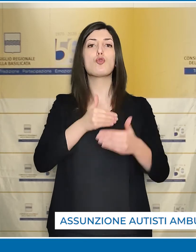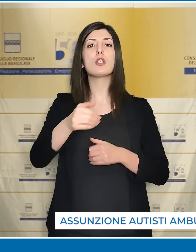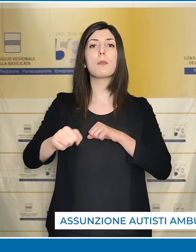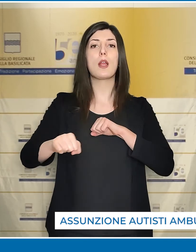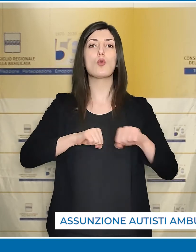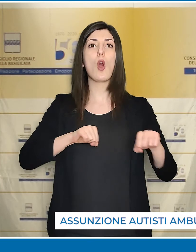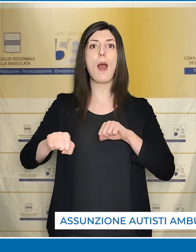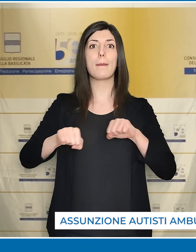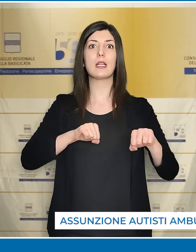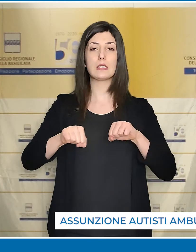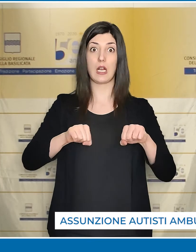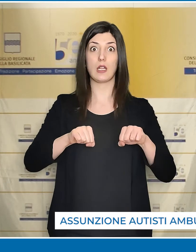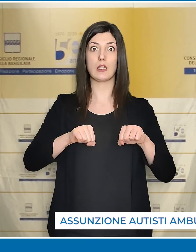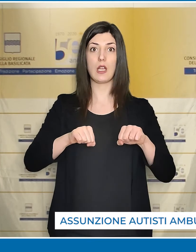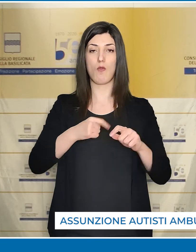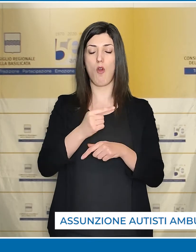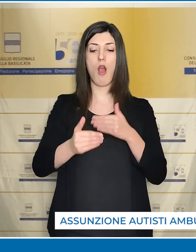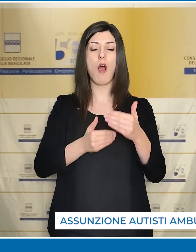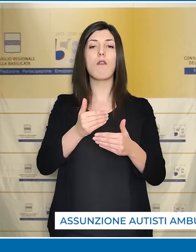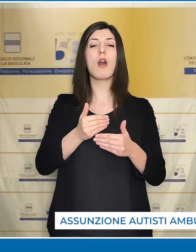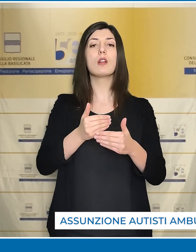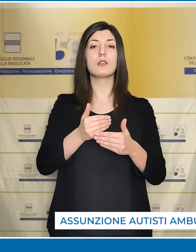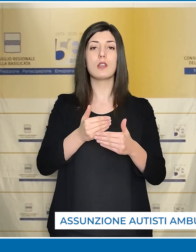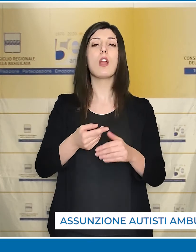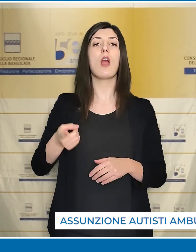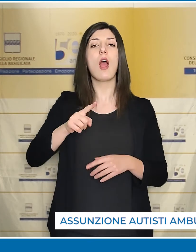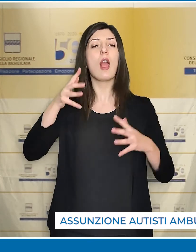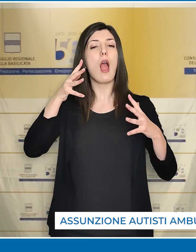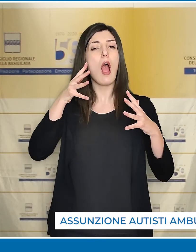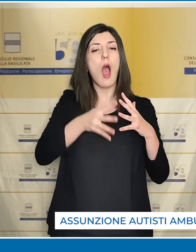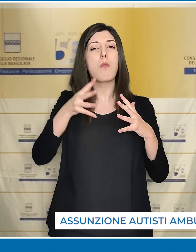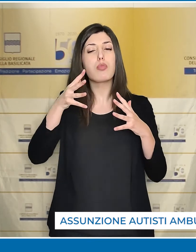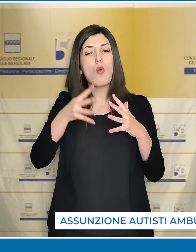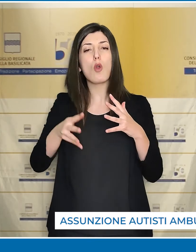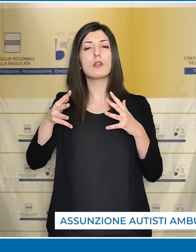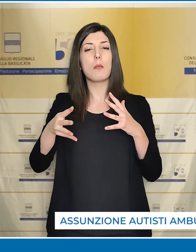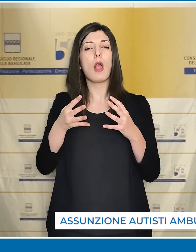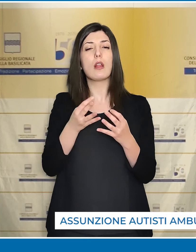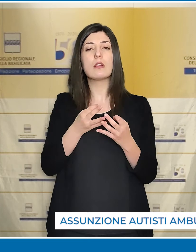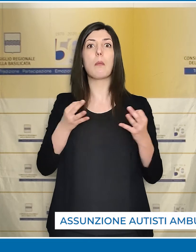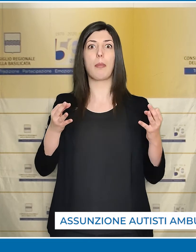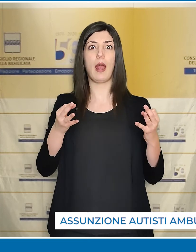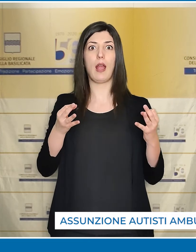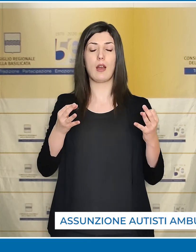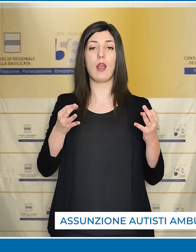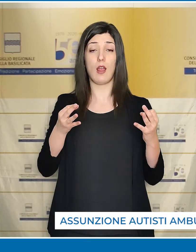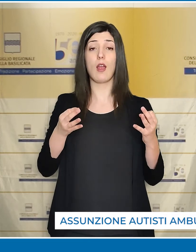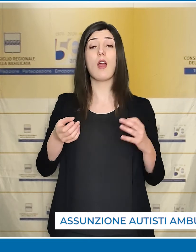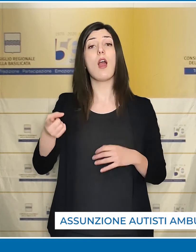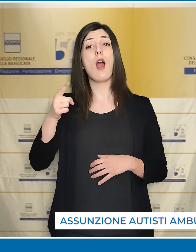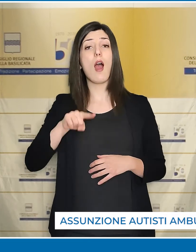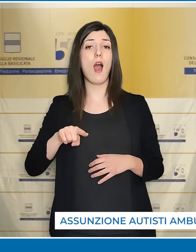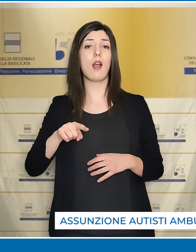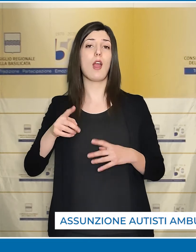i procedimenti amministrativi per effettuare i necessari approfondimenti così come